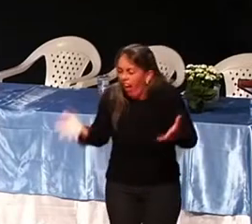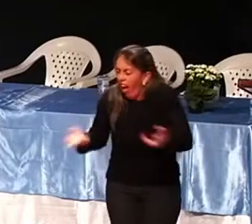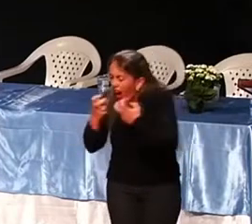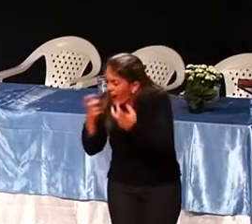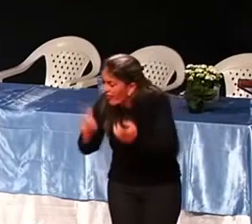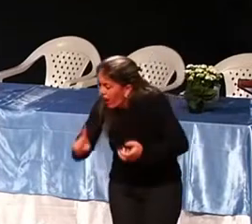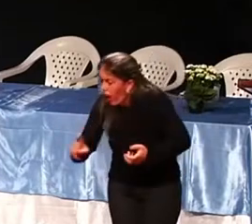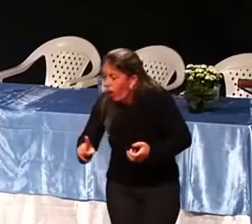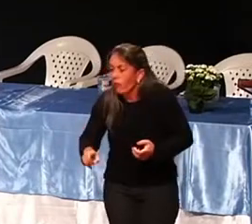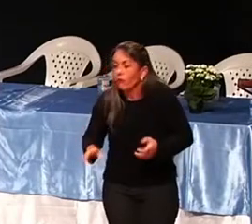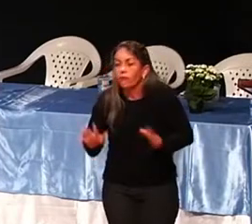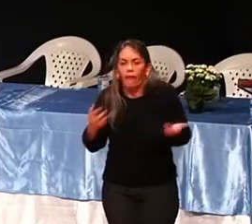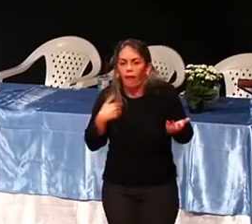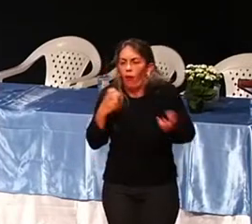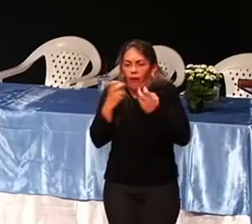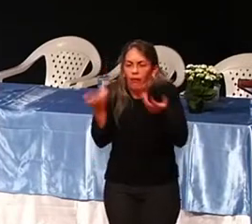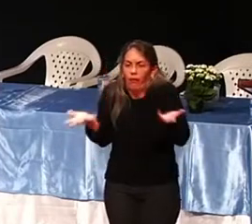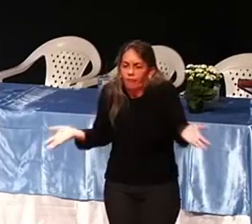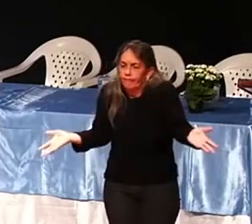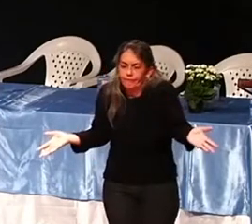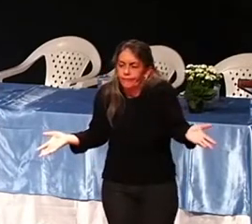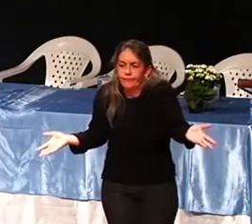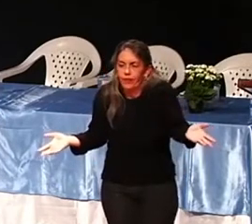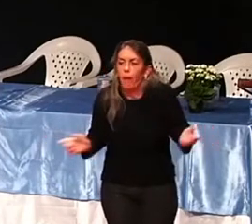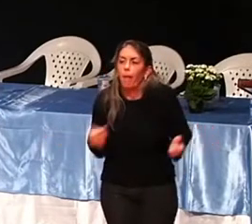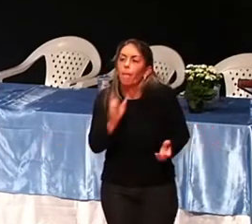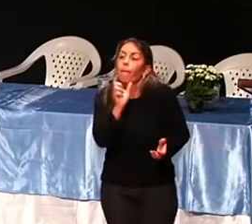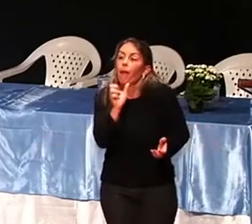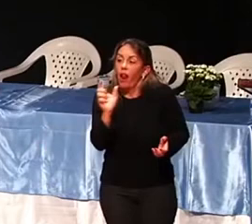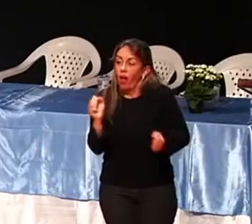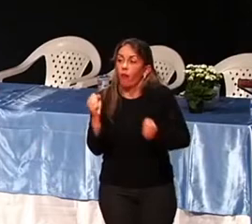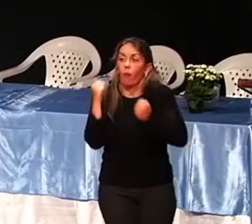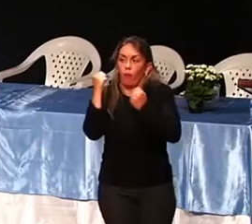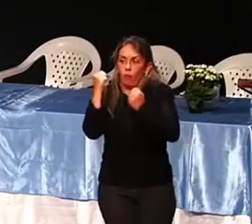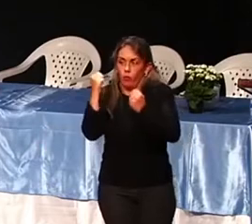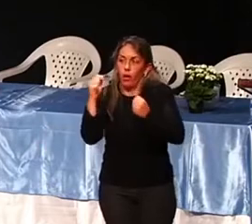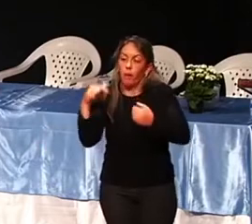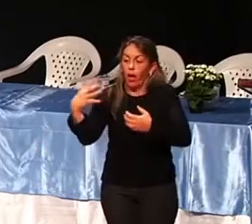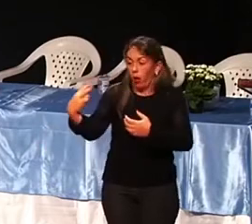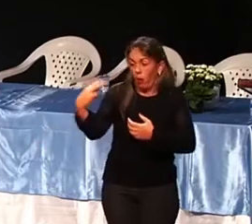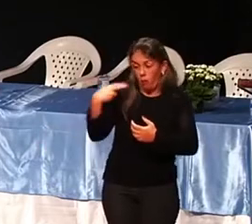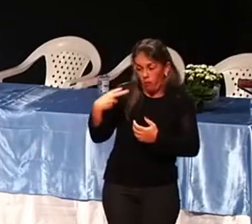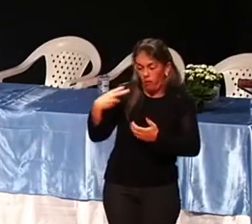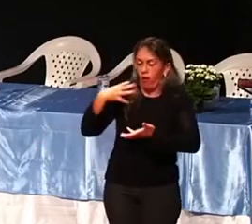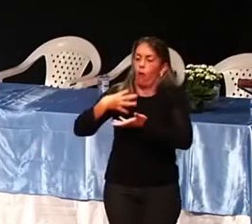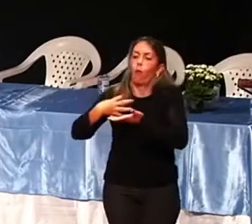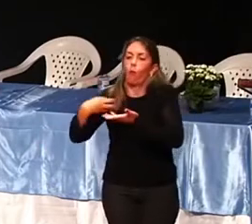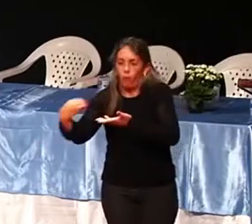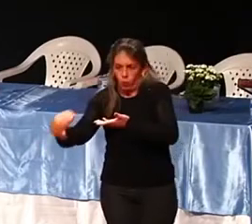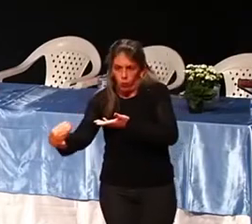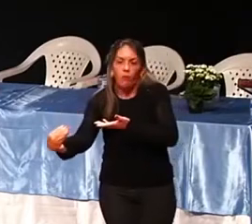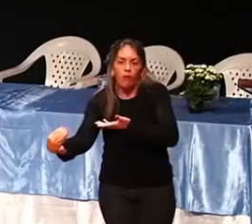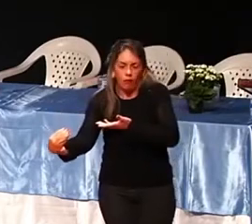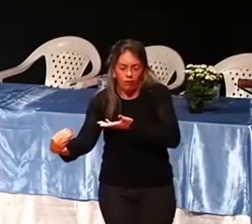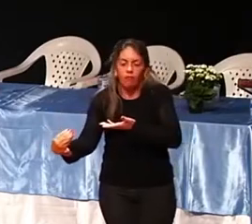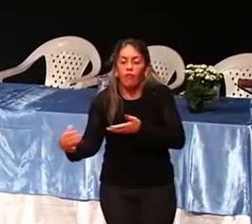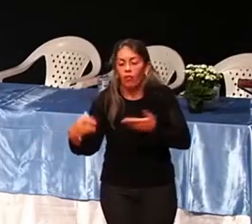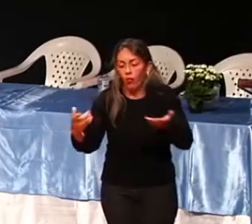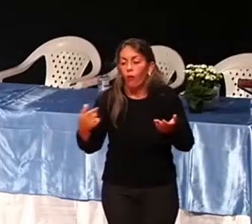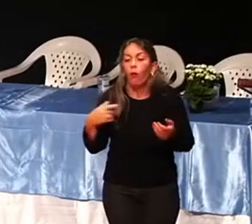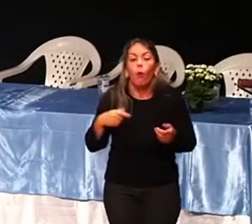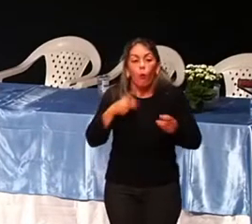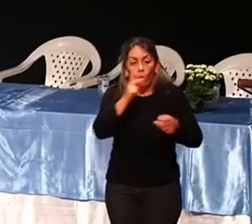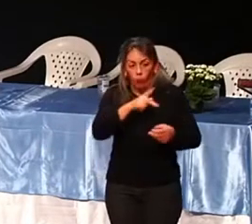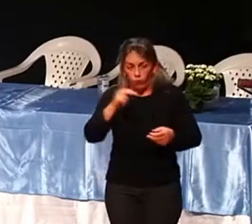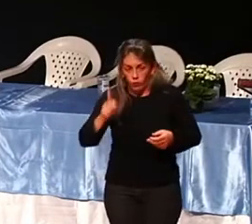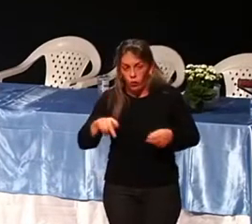porque as palavras têm poder, mas o exemplo tem muito mais poder. E um professor desequilibrado não consegue equilibrar